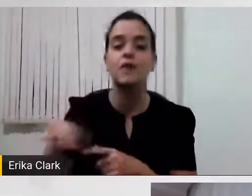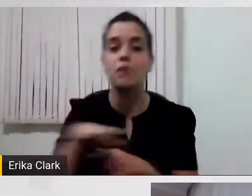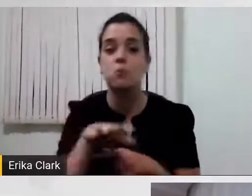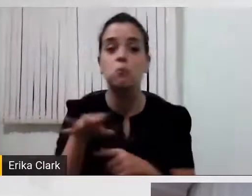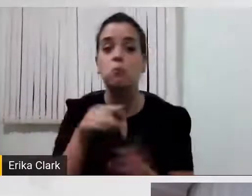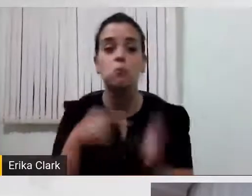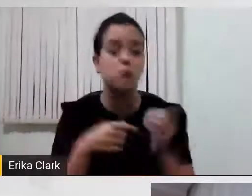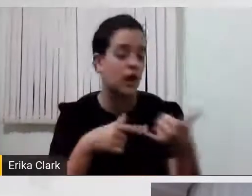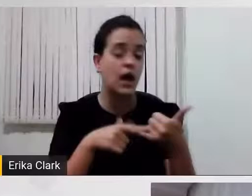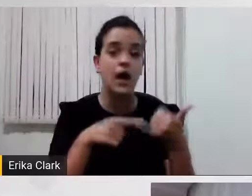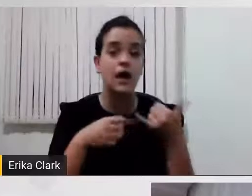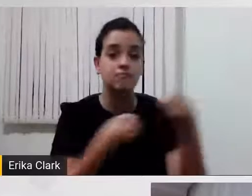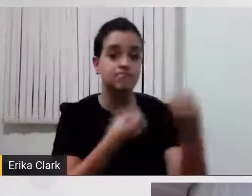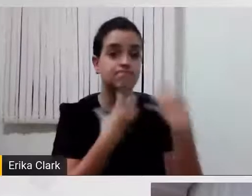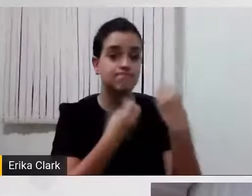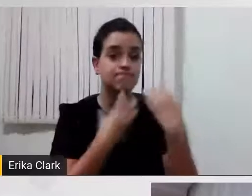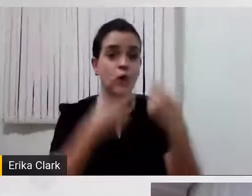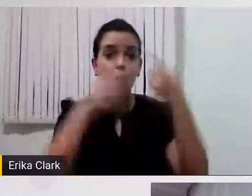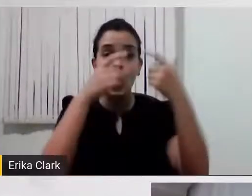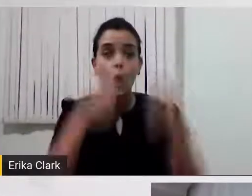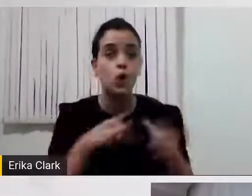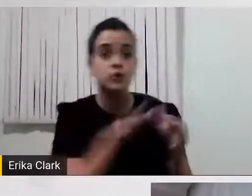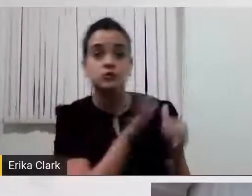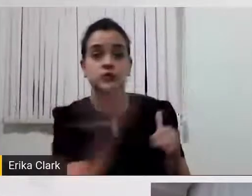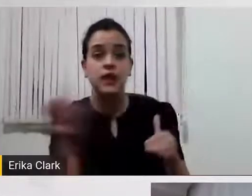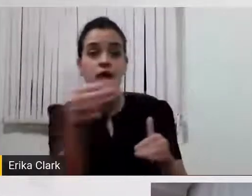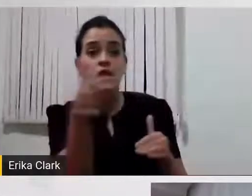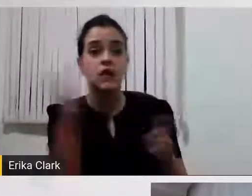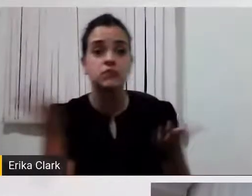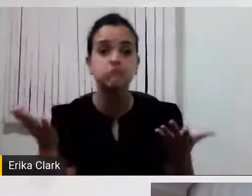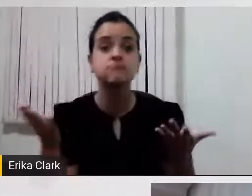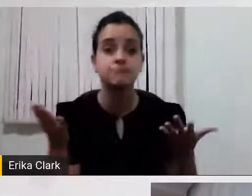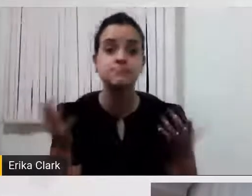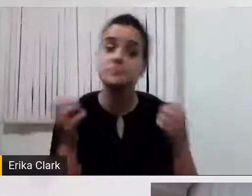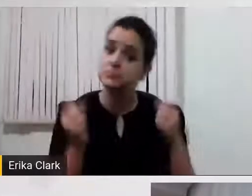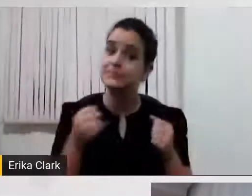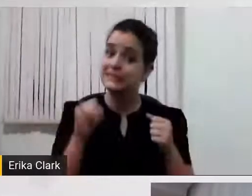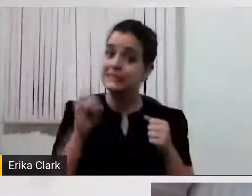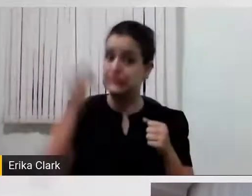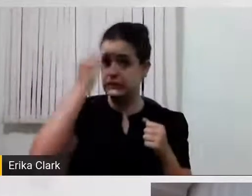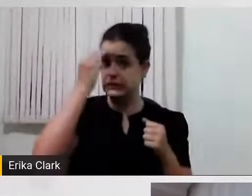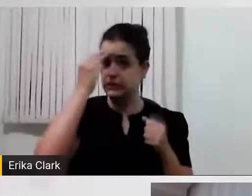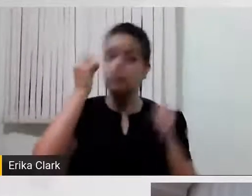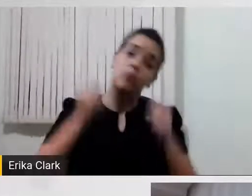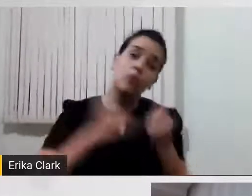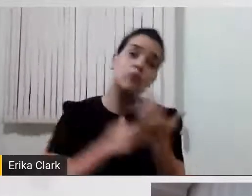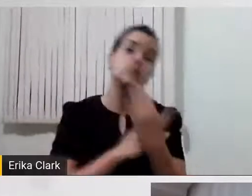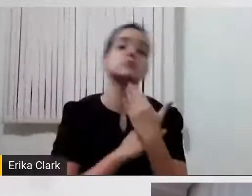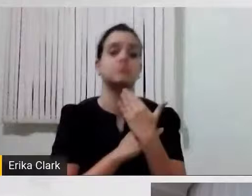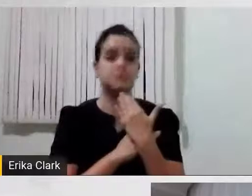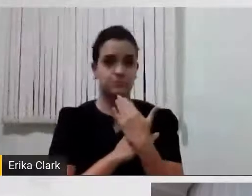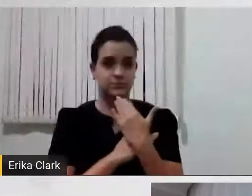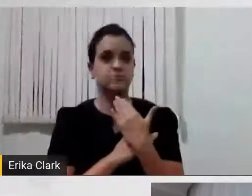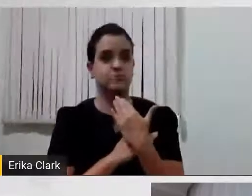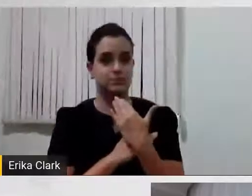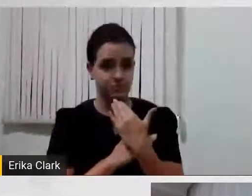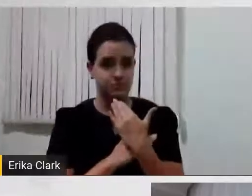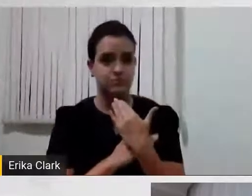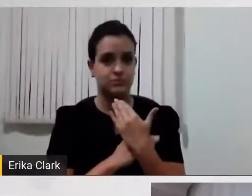dobra a punta, dobra a esquerda, o GPS. Então, esse jovem pode estar monitorado ou